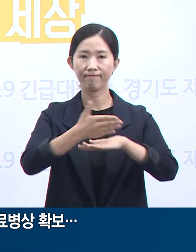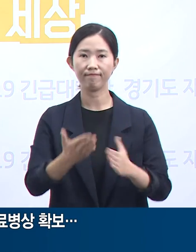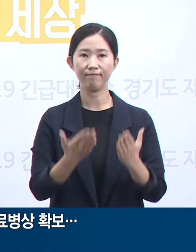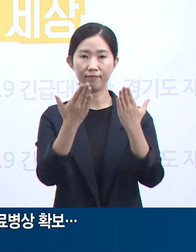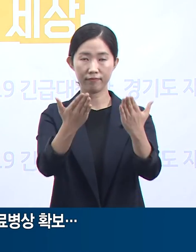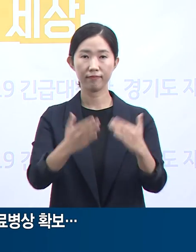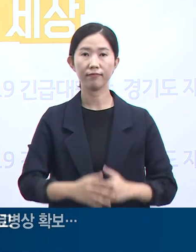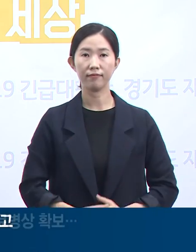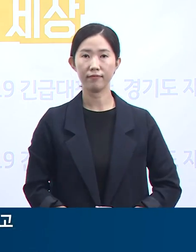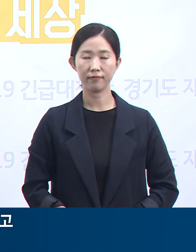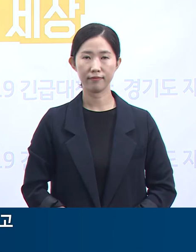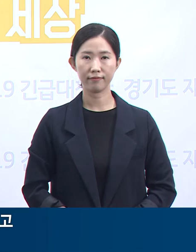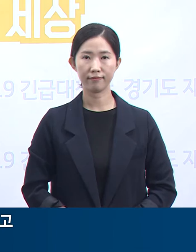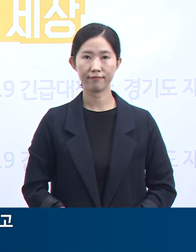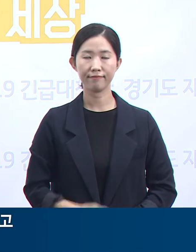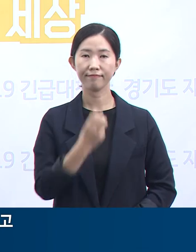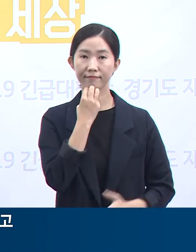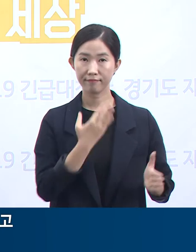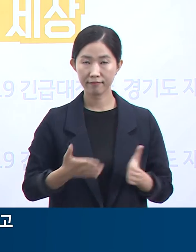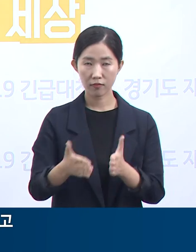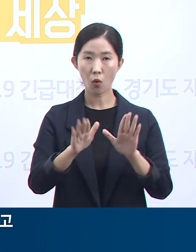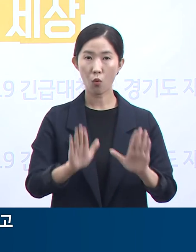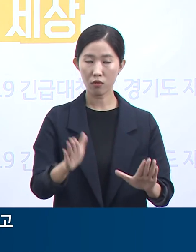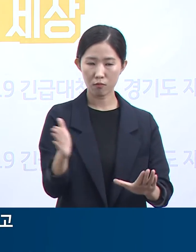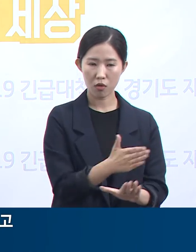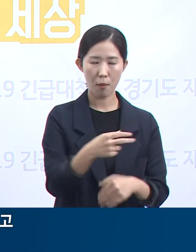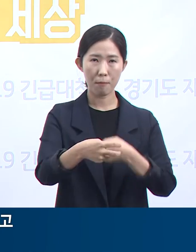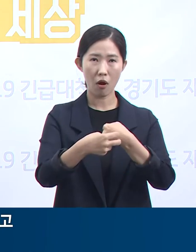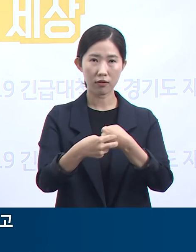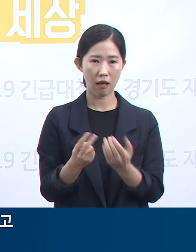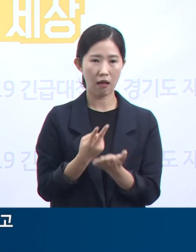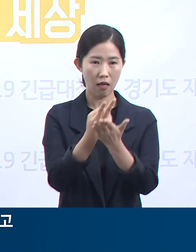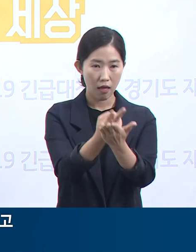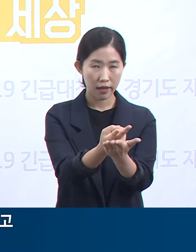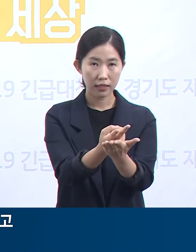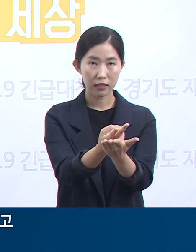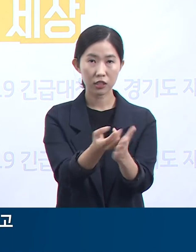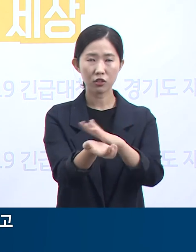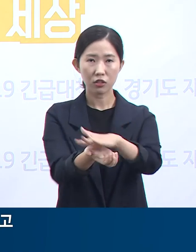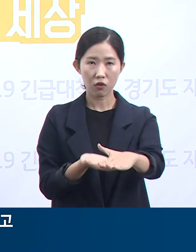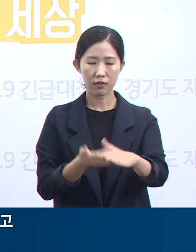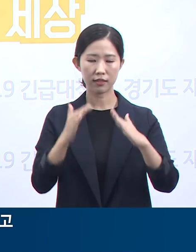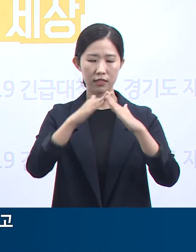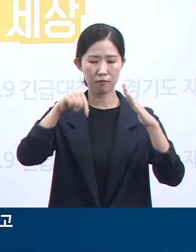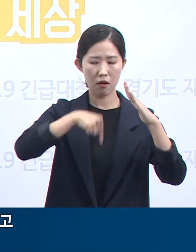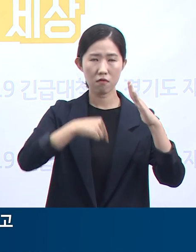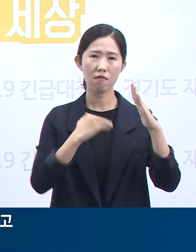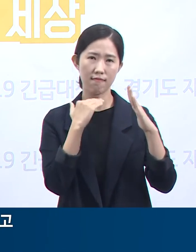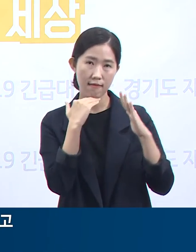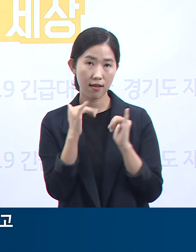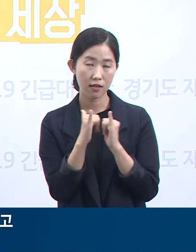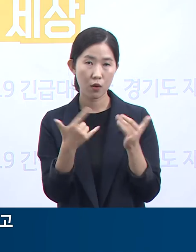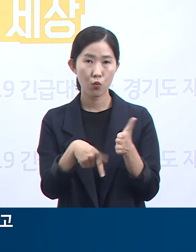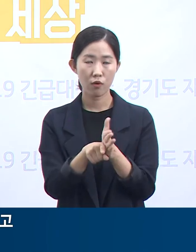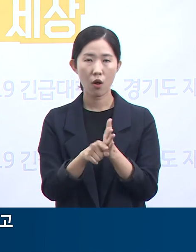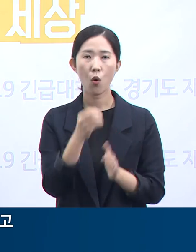경기도는 오늘부터 병상 배정 이전에 가정대기 확진자를 관리하는 홈케어 시스템 운영을 개시합니다.